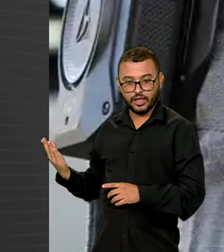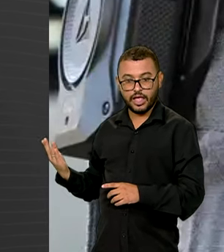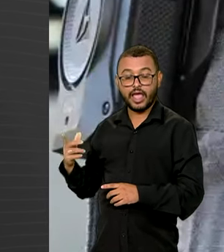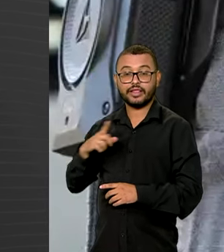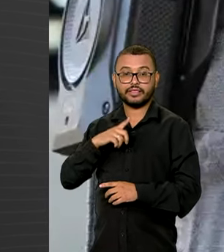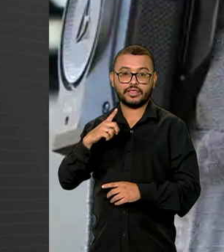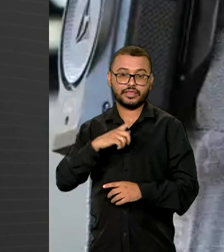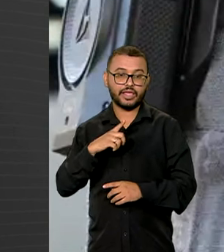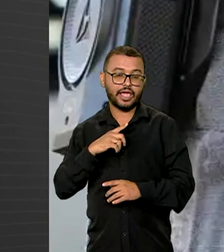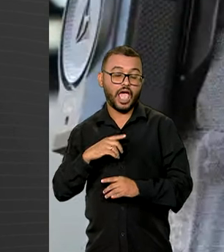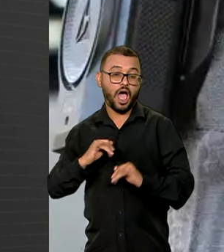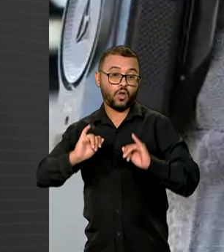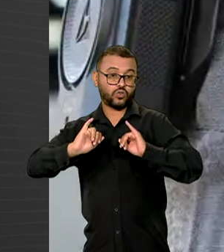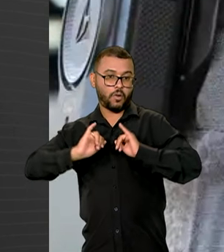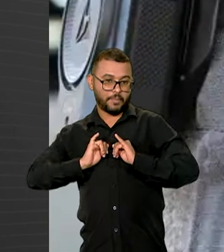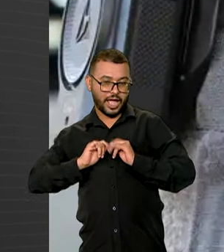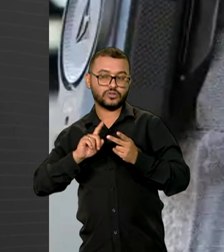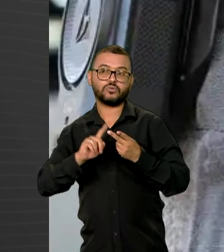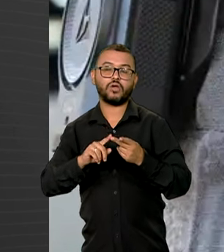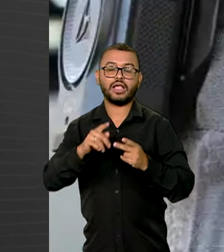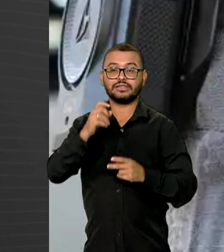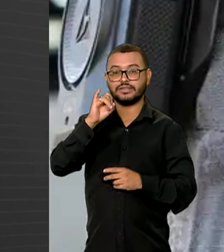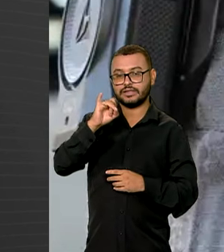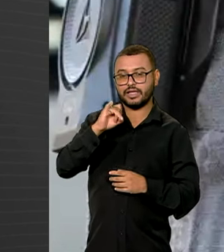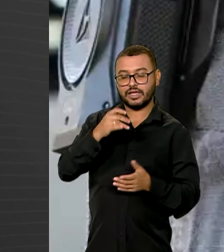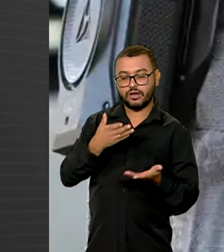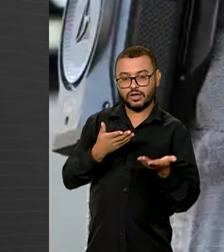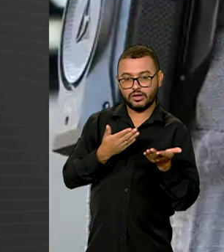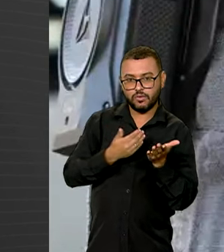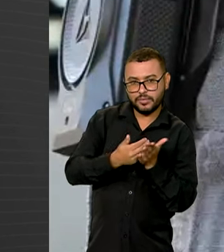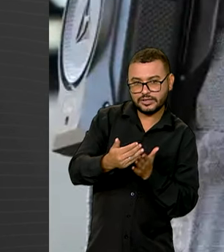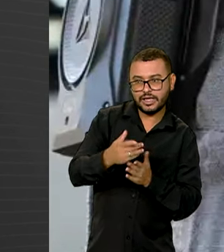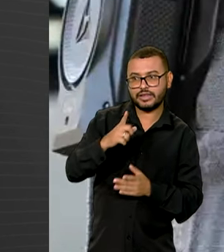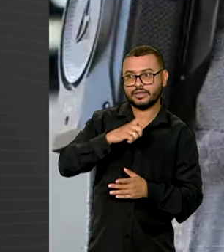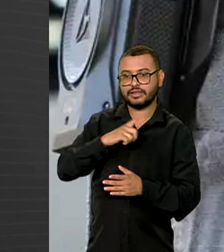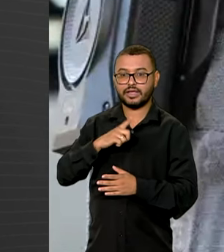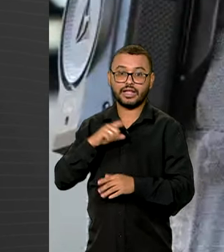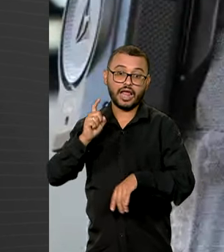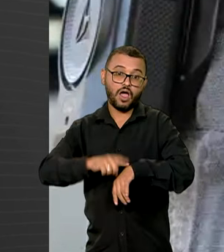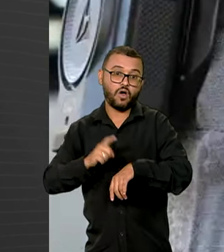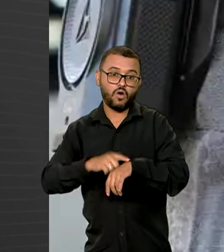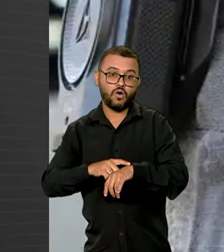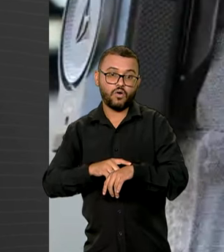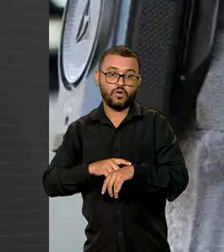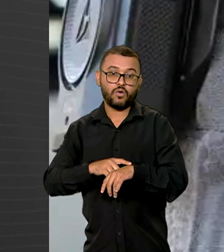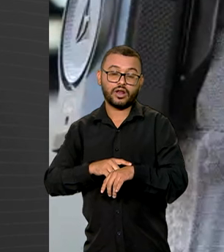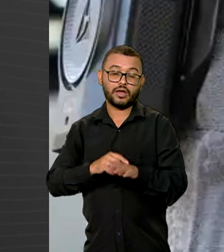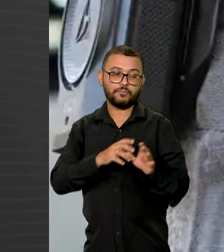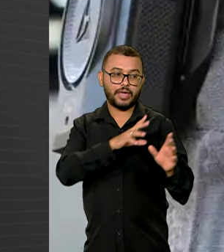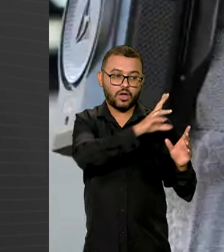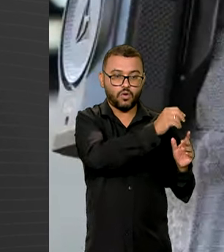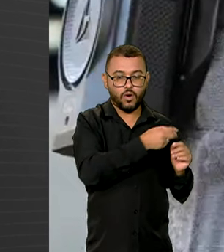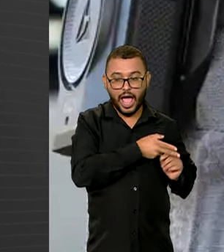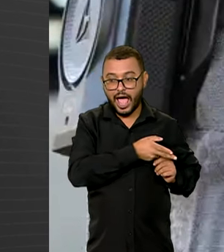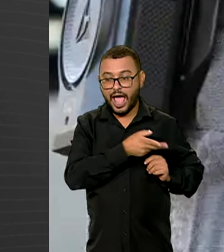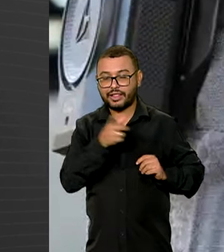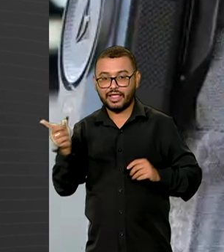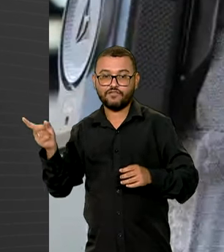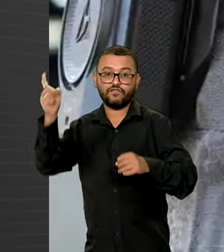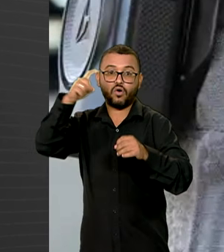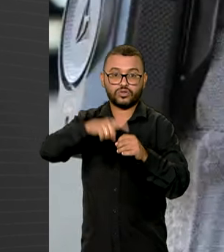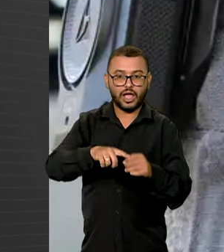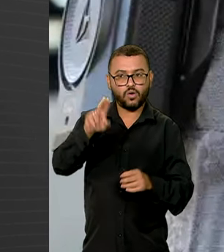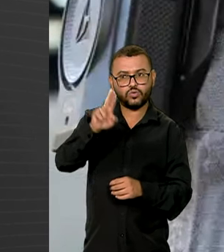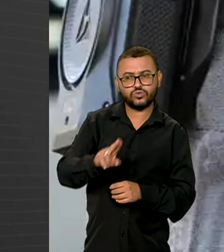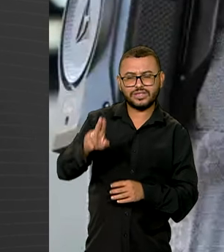por acionamento automático, quando a gravação é iniciada desde a retirada do equipamento da base até a sua devolução,